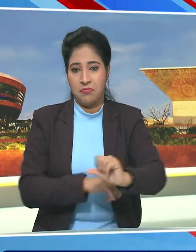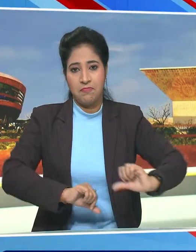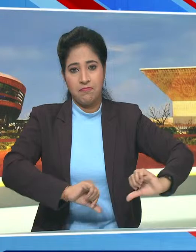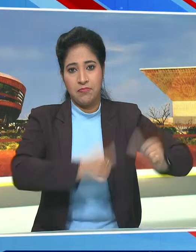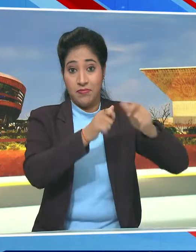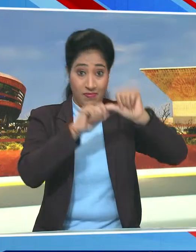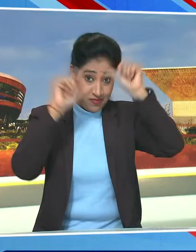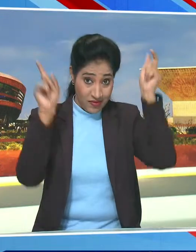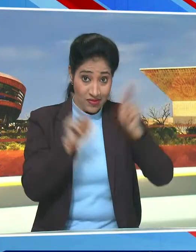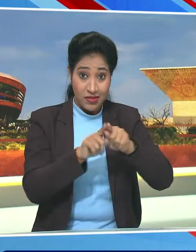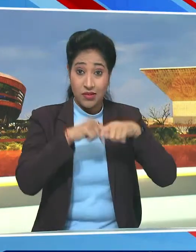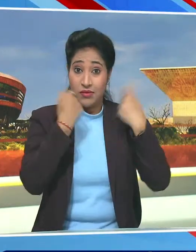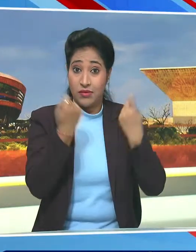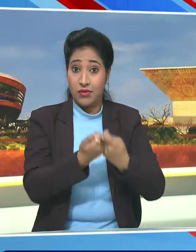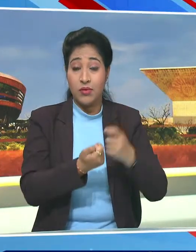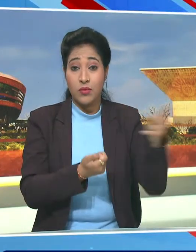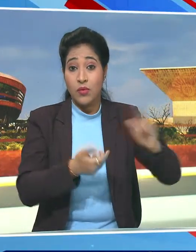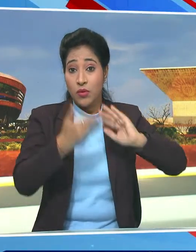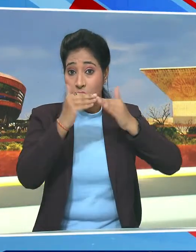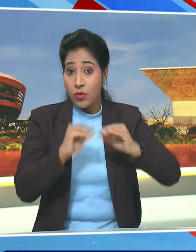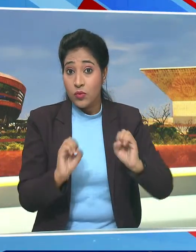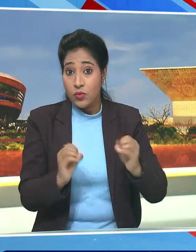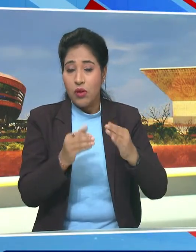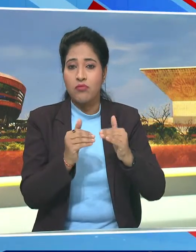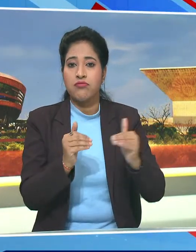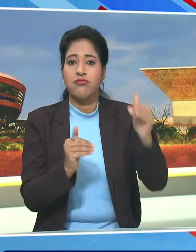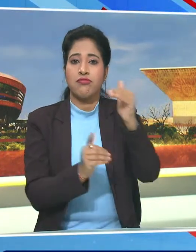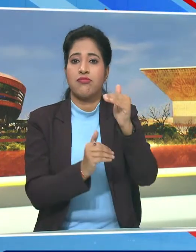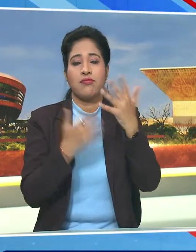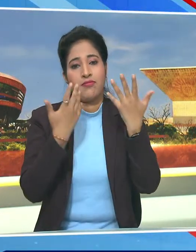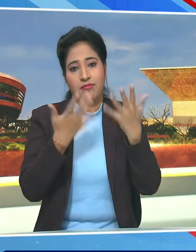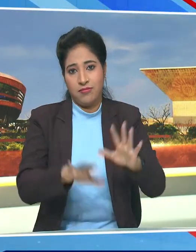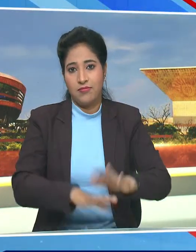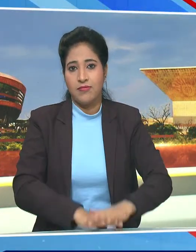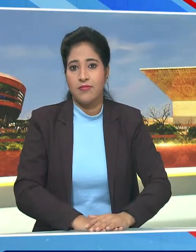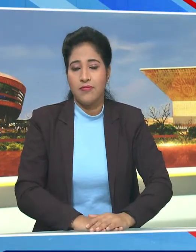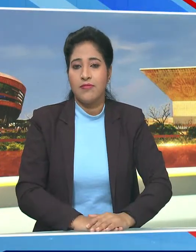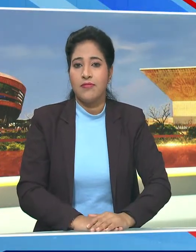भारतिय टीम ने मैच में शुरूआती बढ़त बना ली है